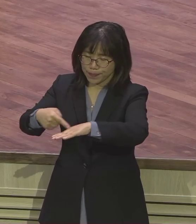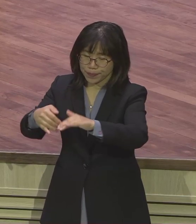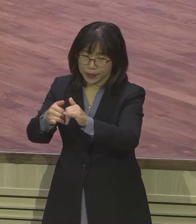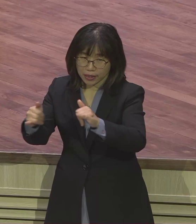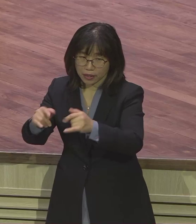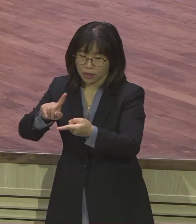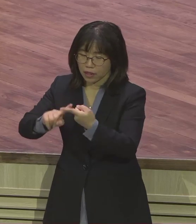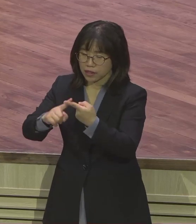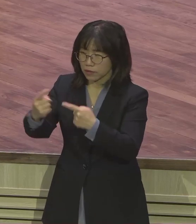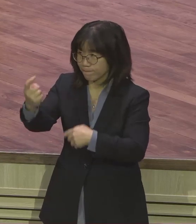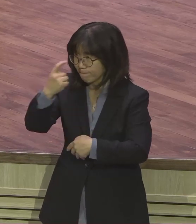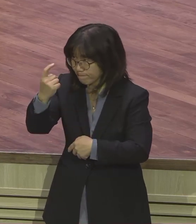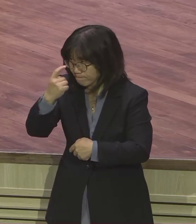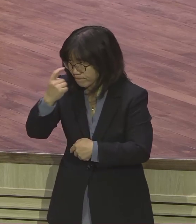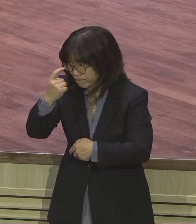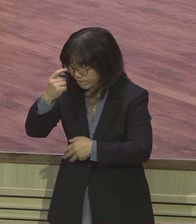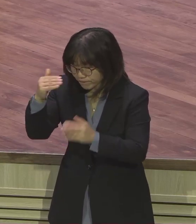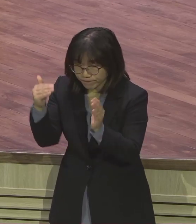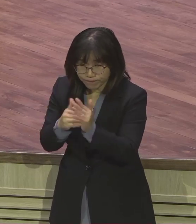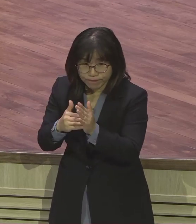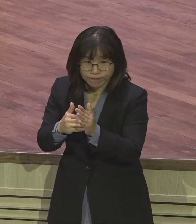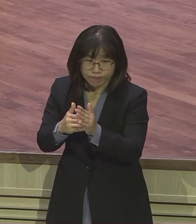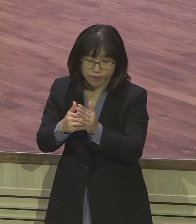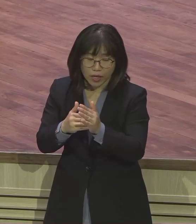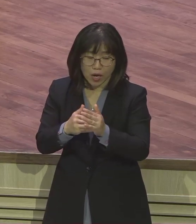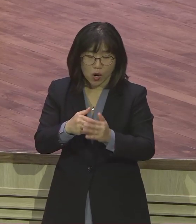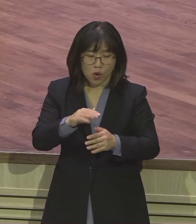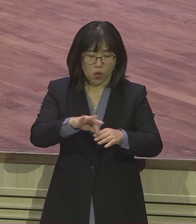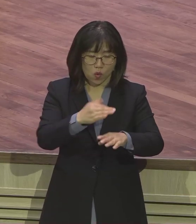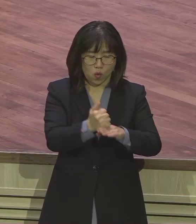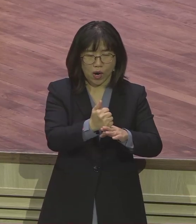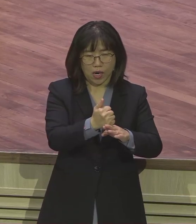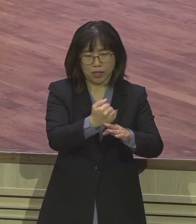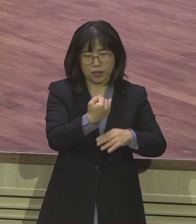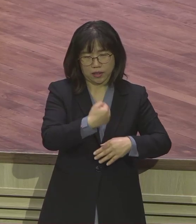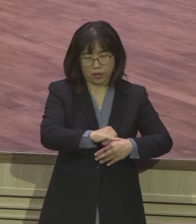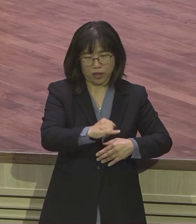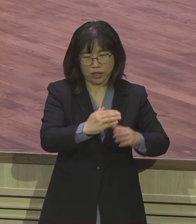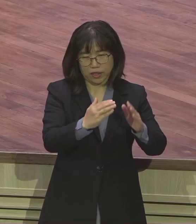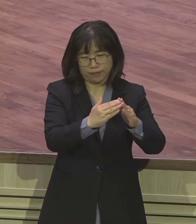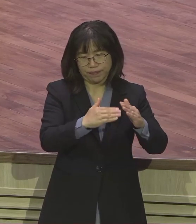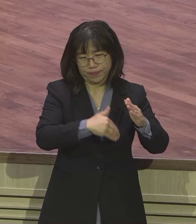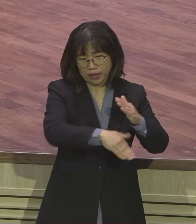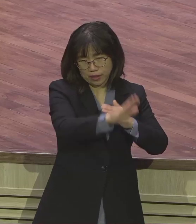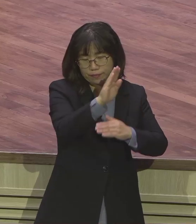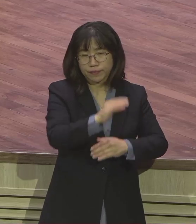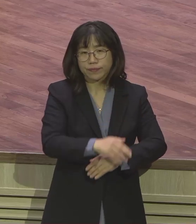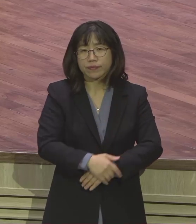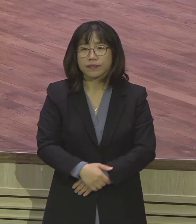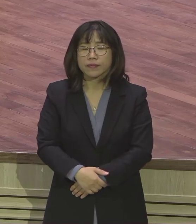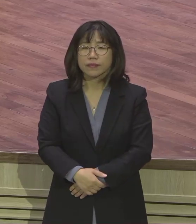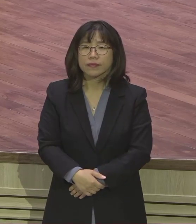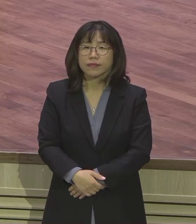받은 거예요. 그래가지고 이제 그야말로 이것을 막 은약을 얼마나 심어놨던지